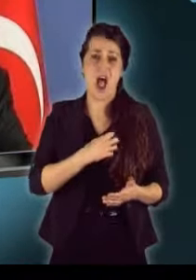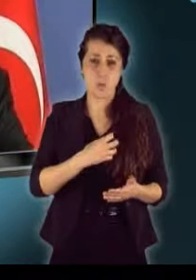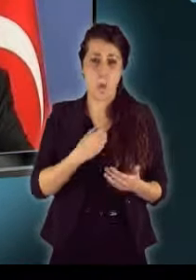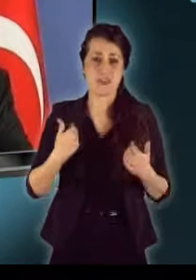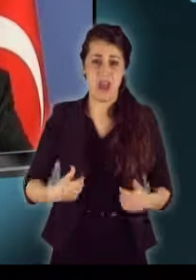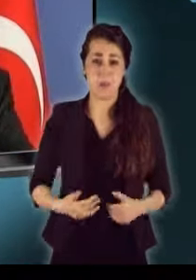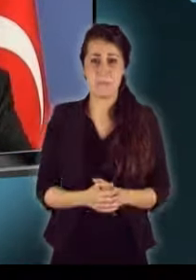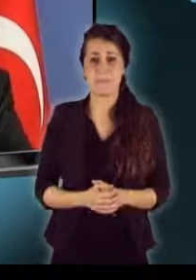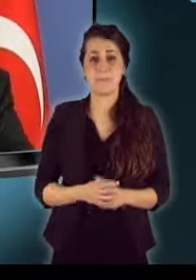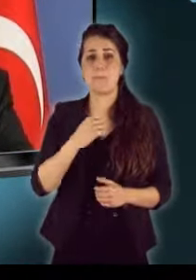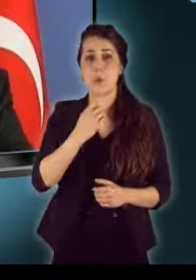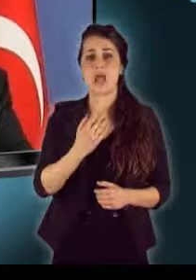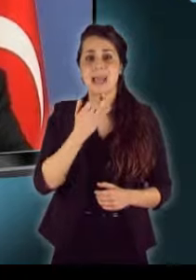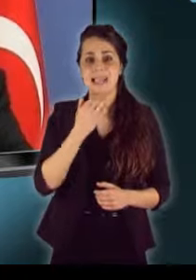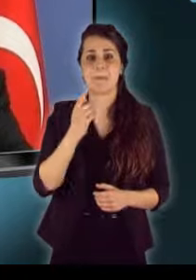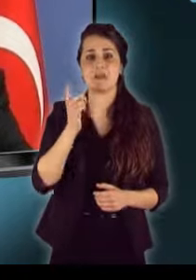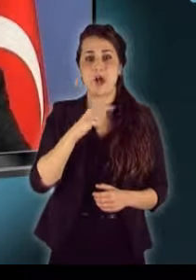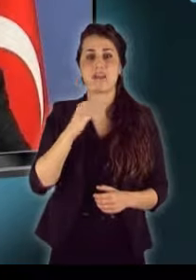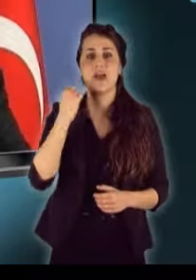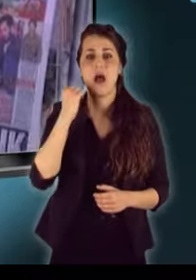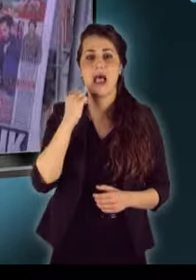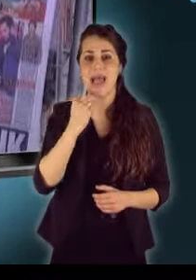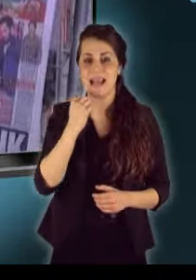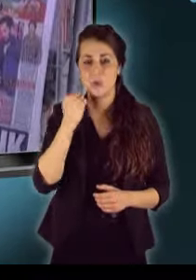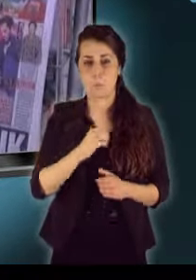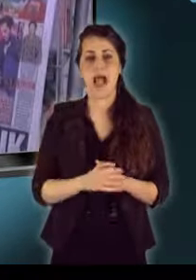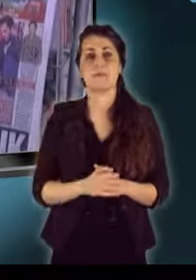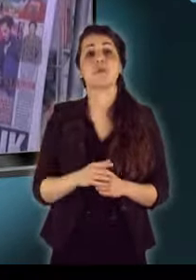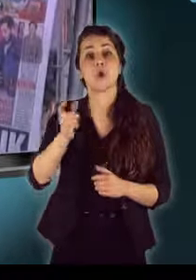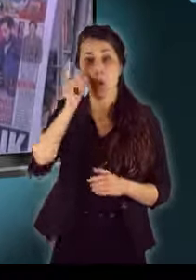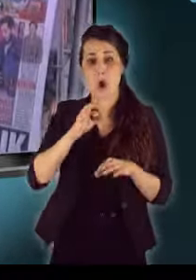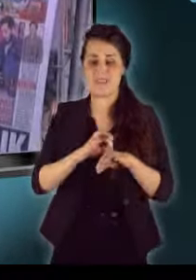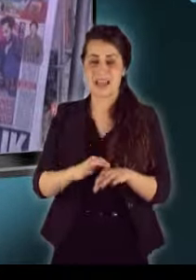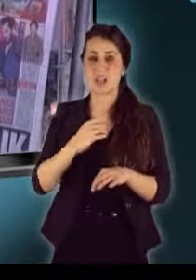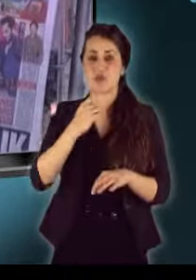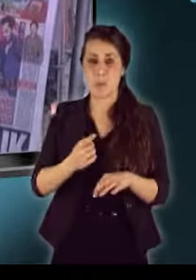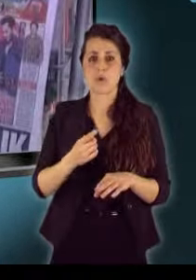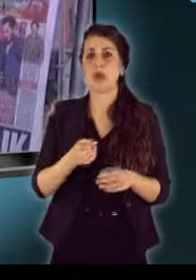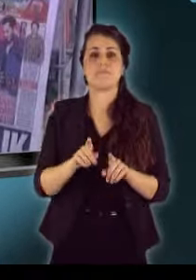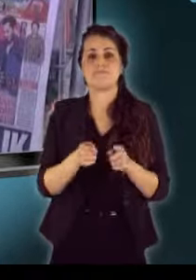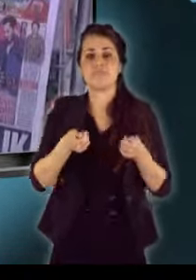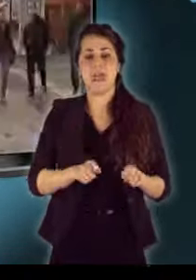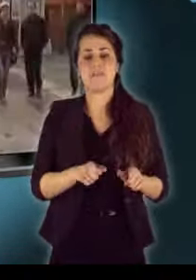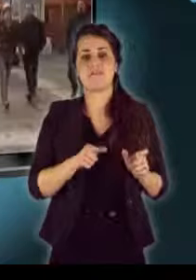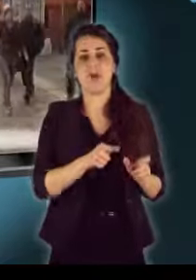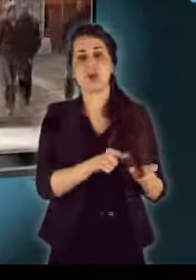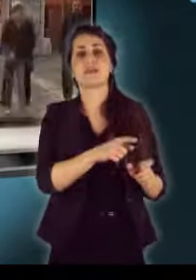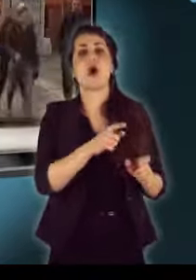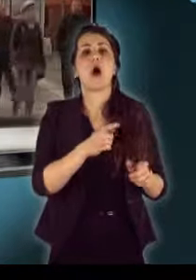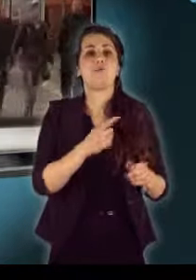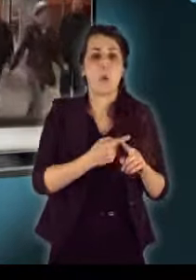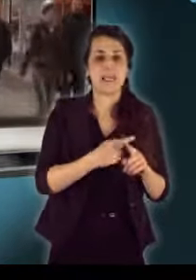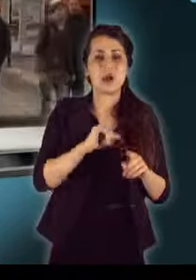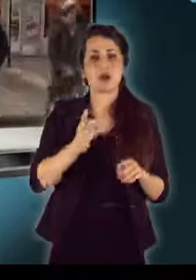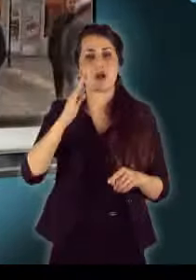kelt bennünk, mondta Recep Tayyip Erdoğan. A török vezetés úgy döntött, hogy befagyasztja politikai és katonai együttműködését